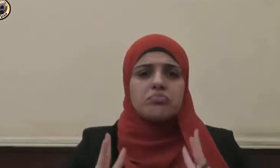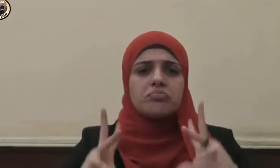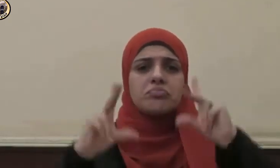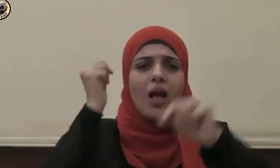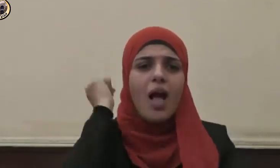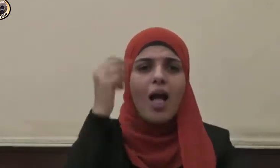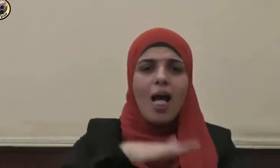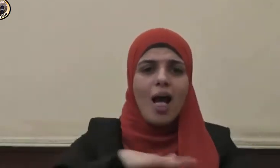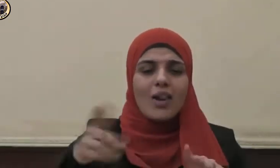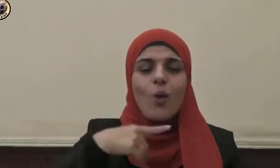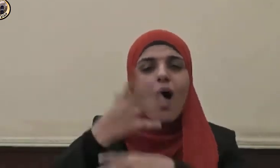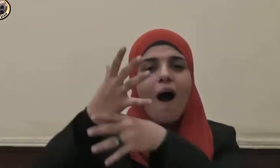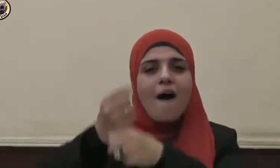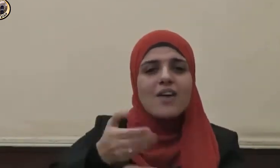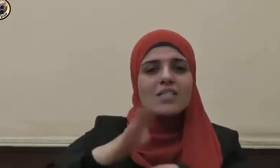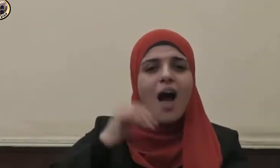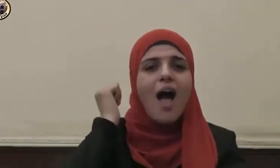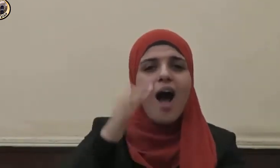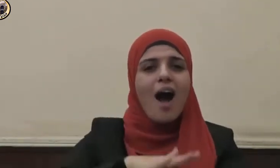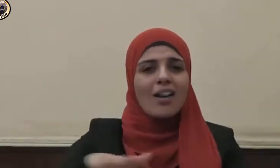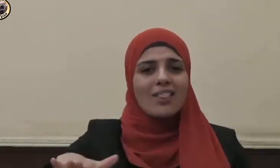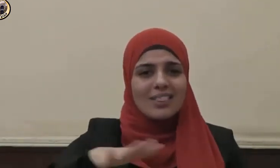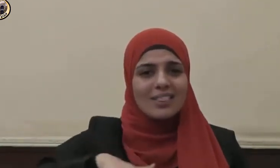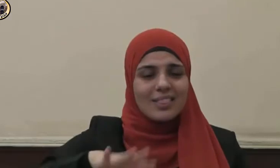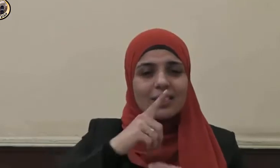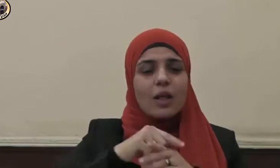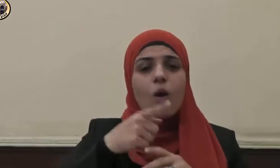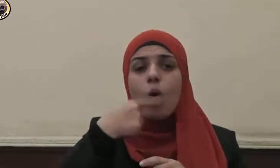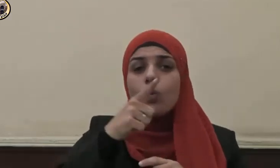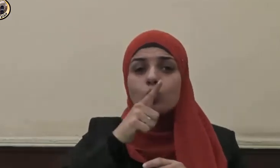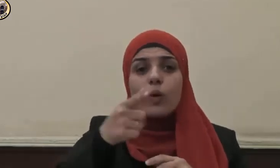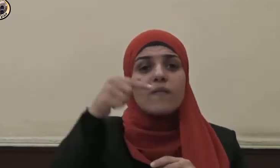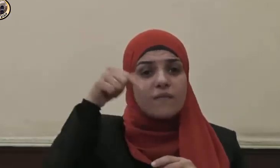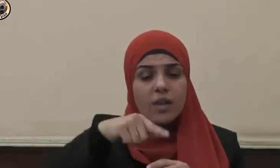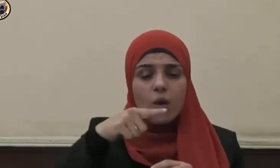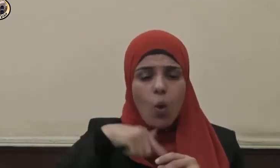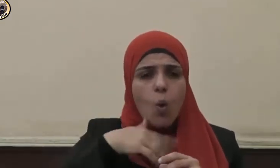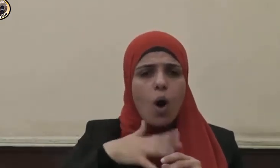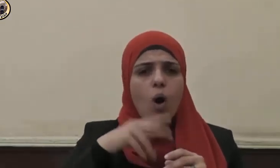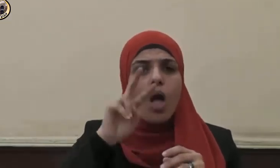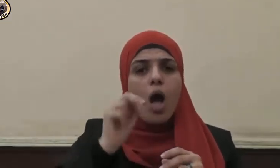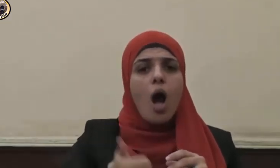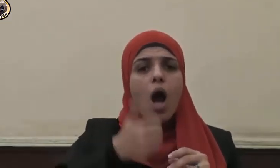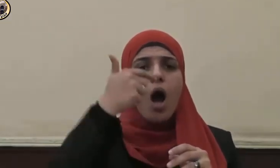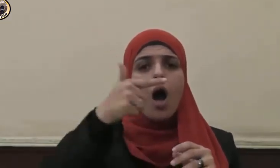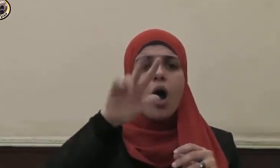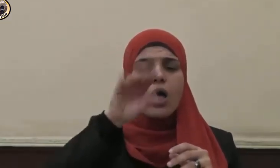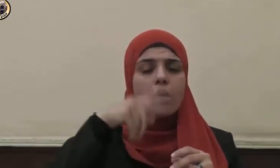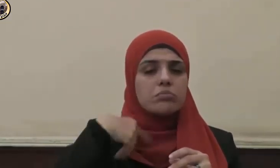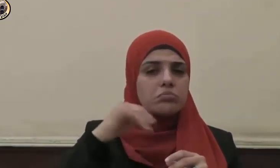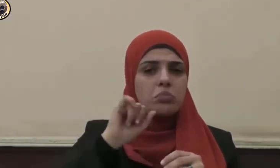والحفاظ عليها الذي هو غاية من غايات الخلق